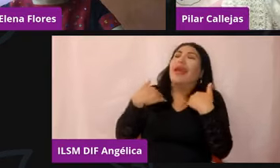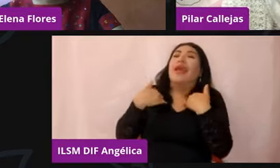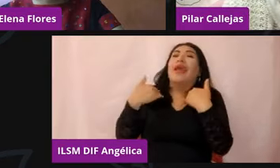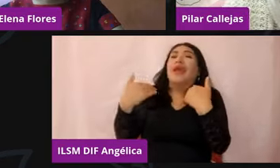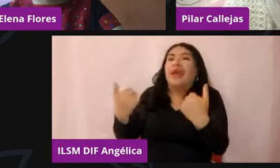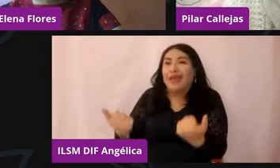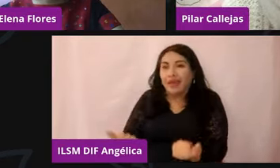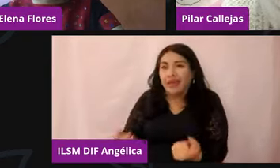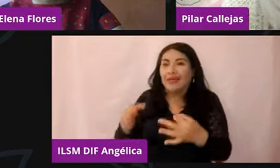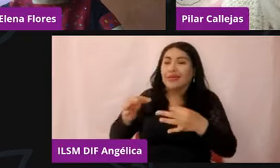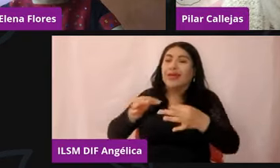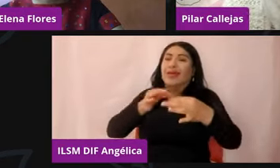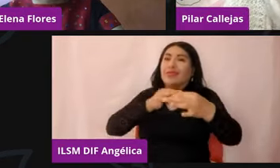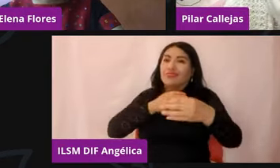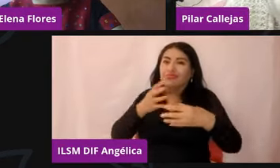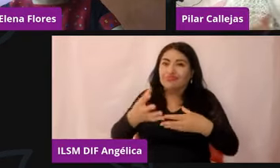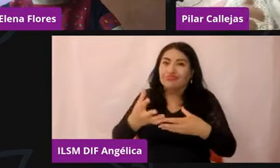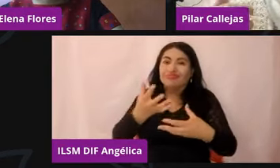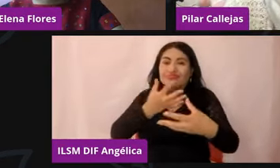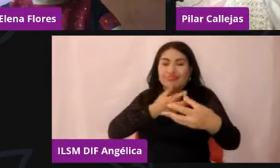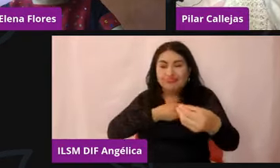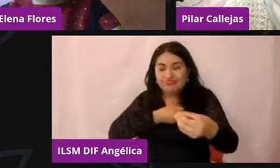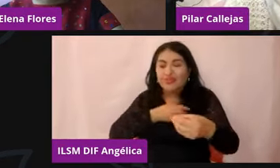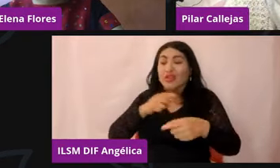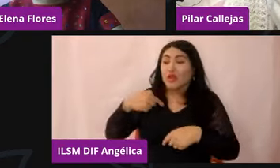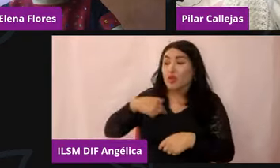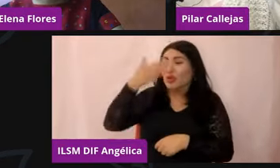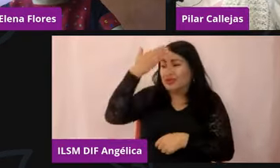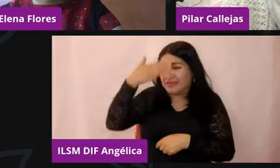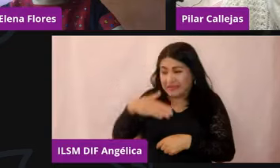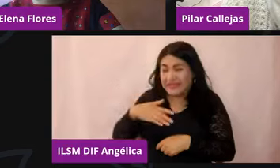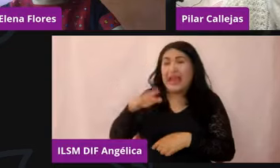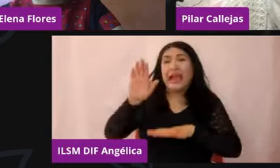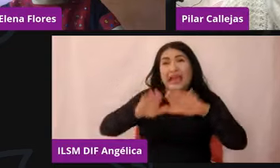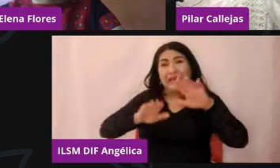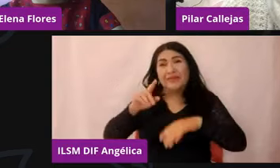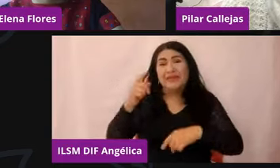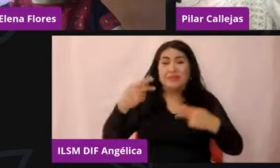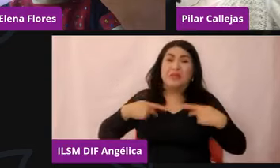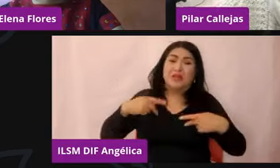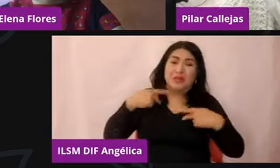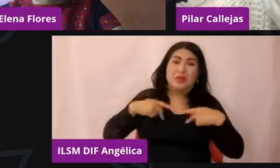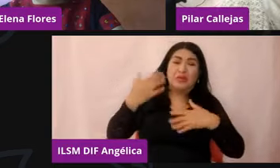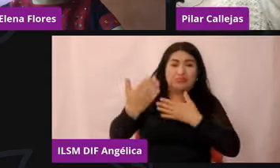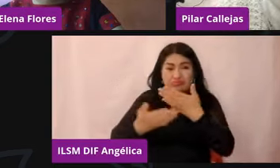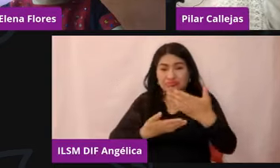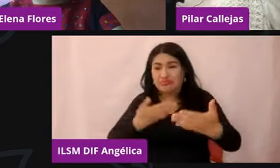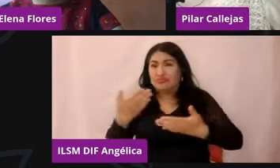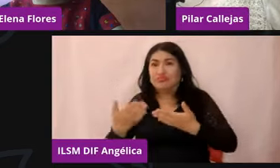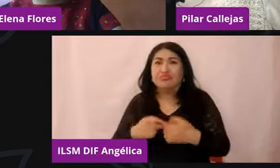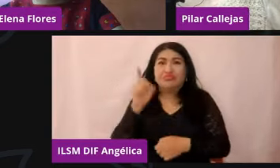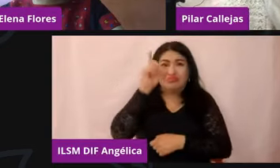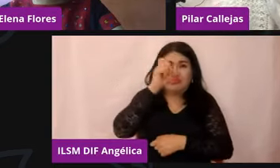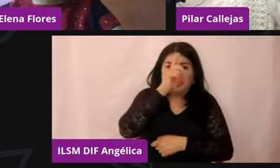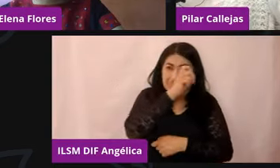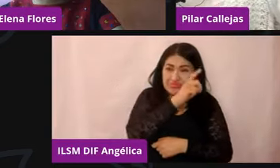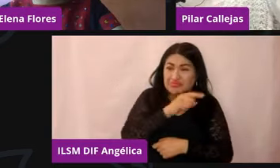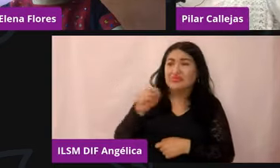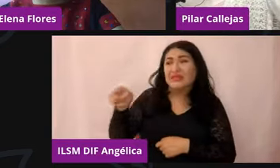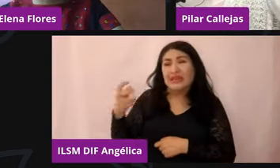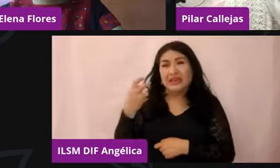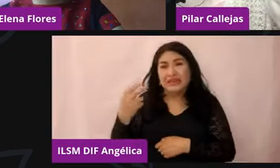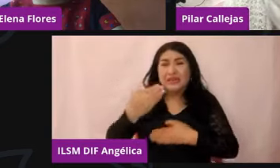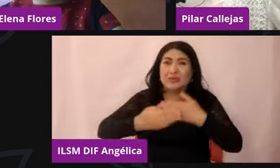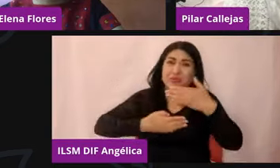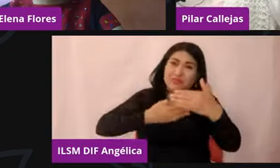¿no? Sé que no es fácil socializar, sé que es muy, muy, es un proceso en el que a lo mejor te va a costar mucho trabajo,